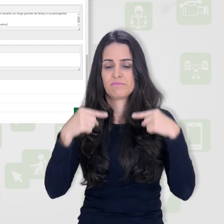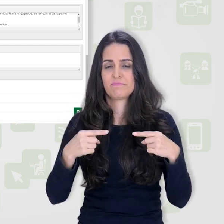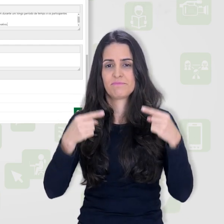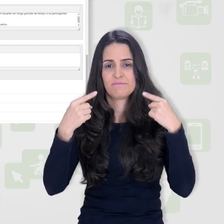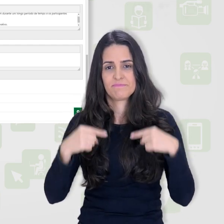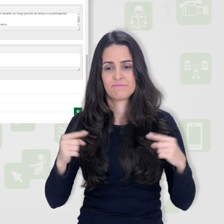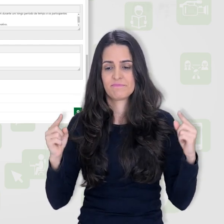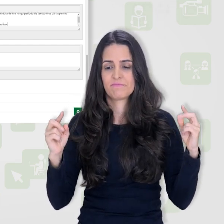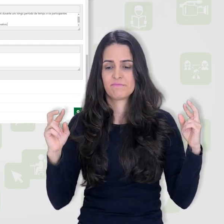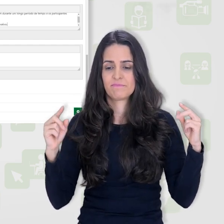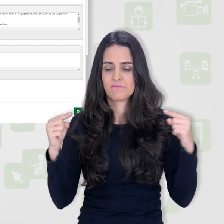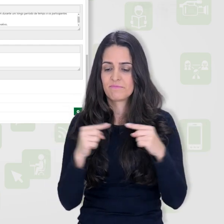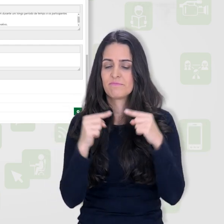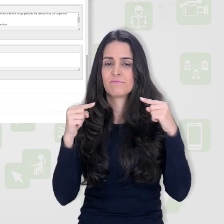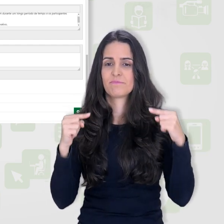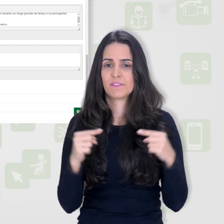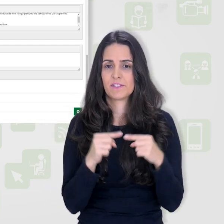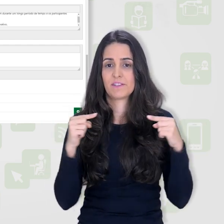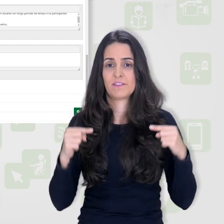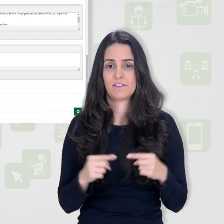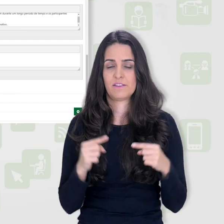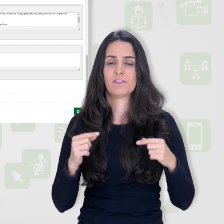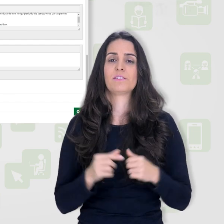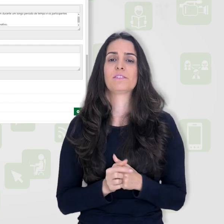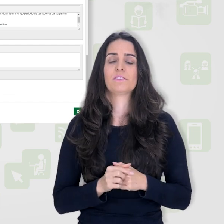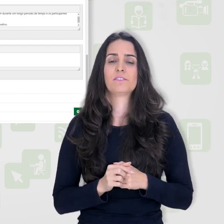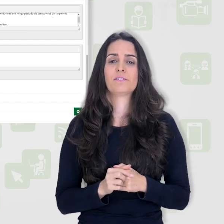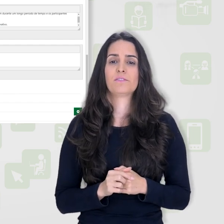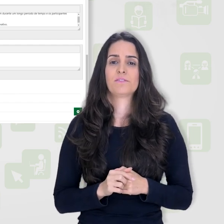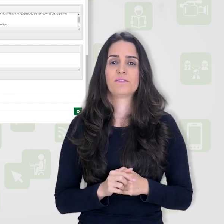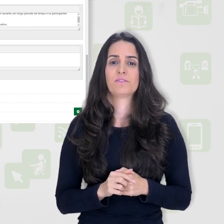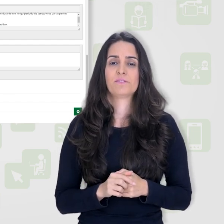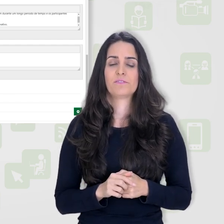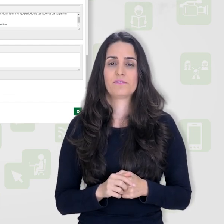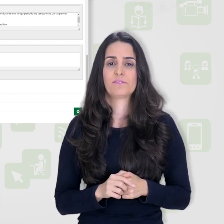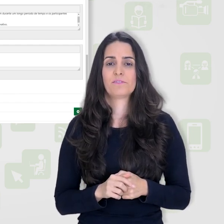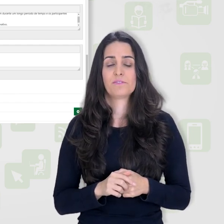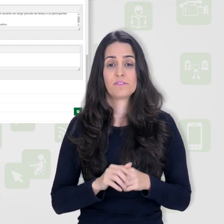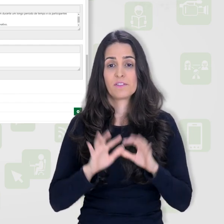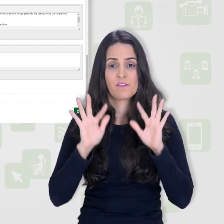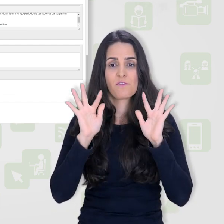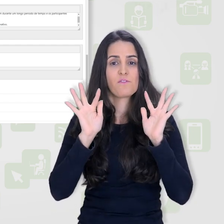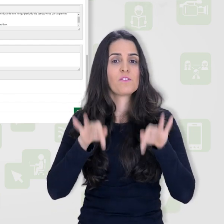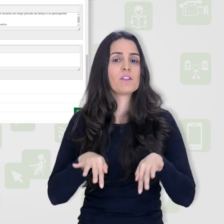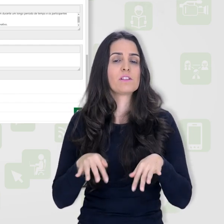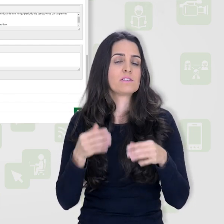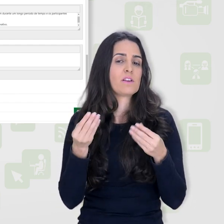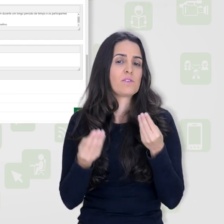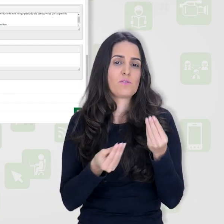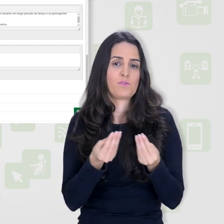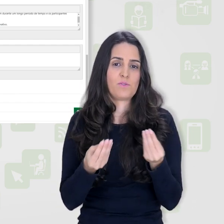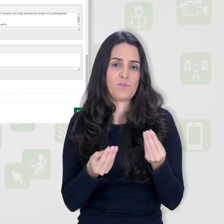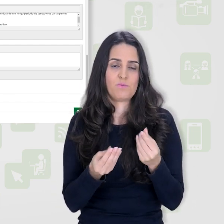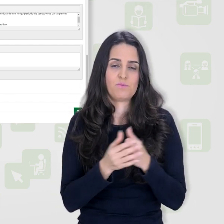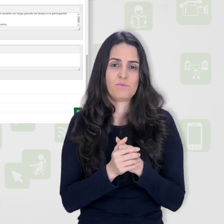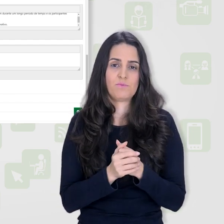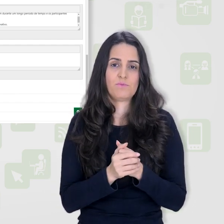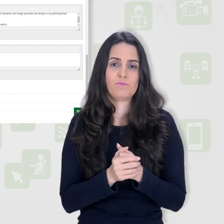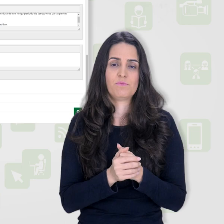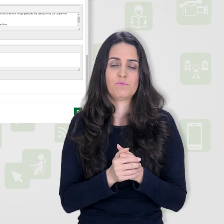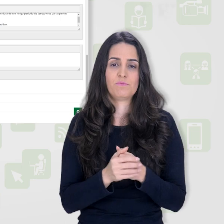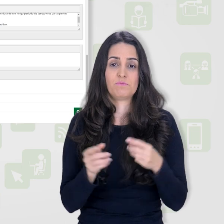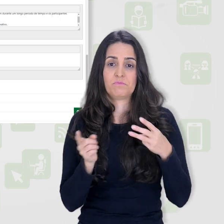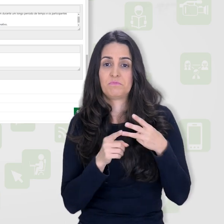afirmações. Nesse caso aqui é o fórum. E vou finalizar aqui com um